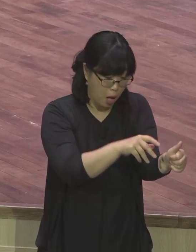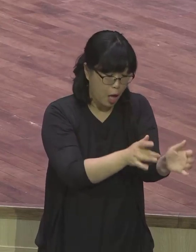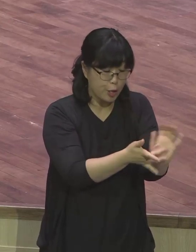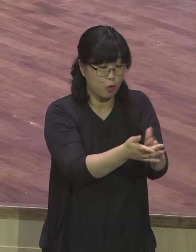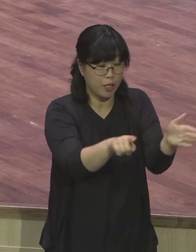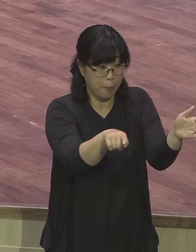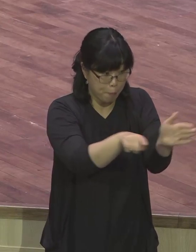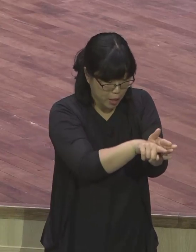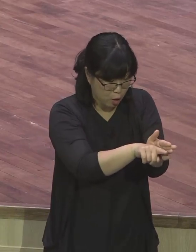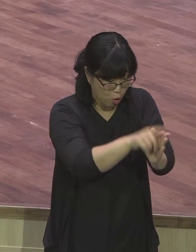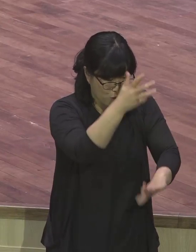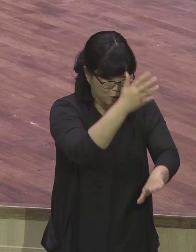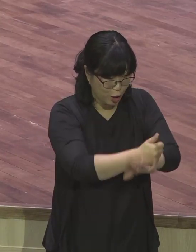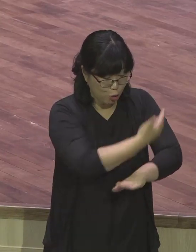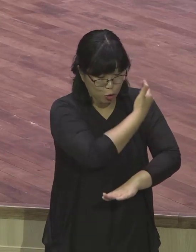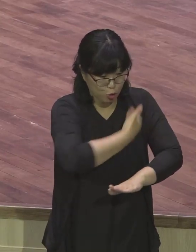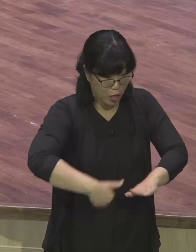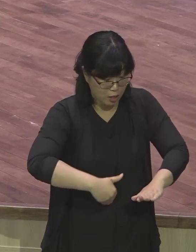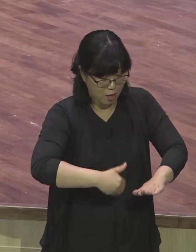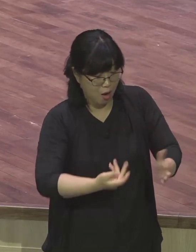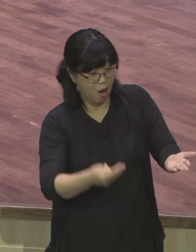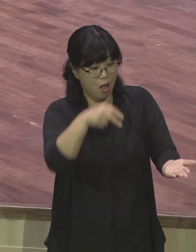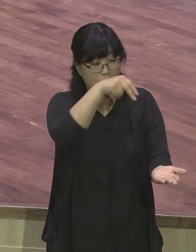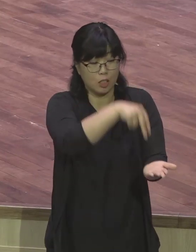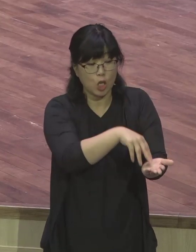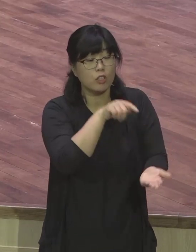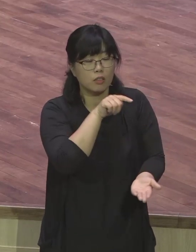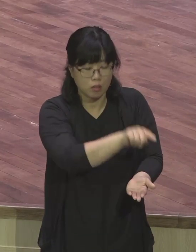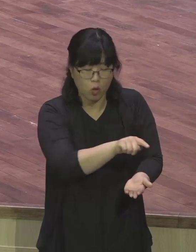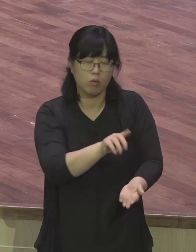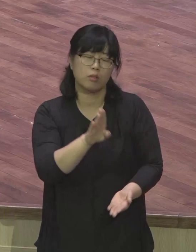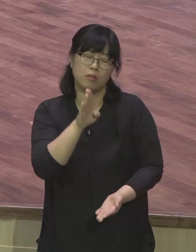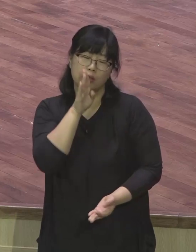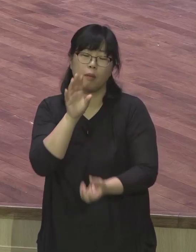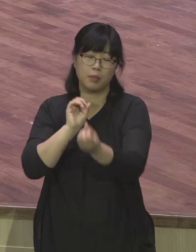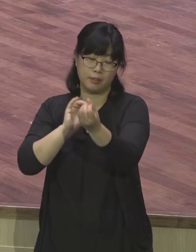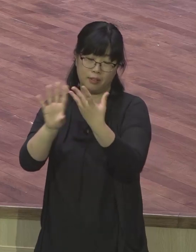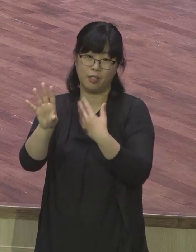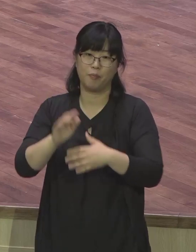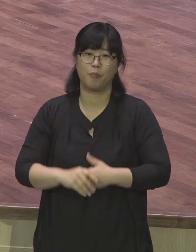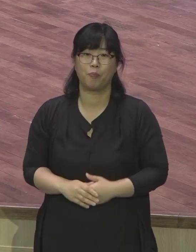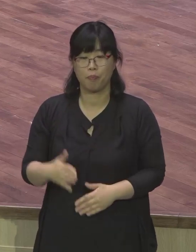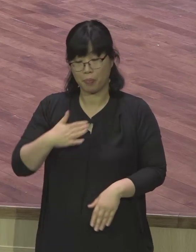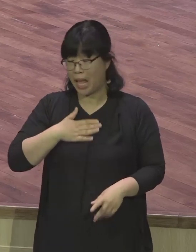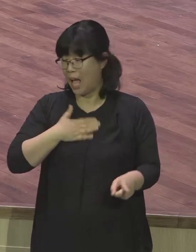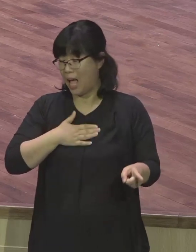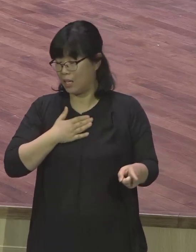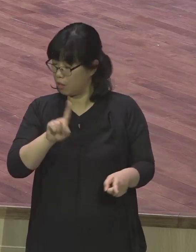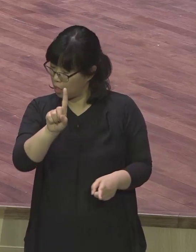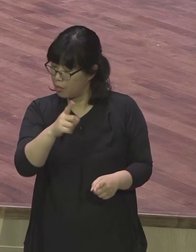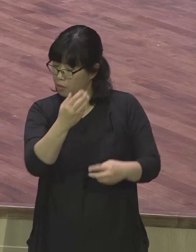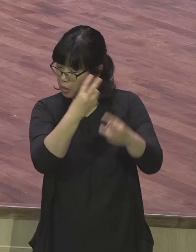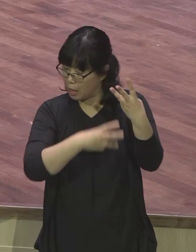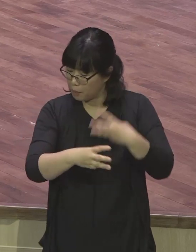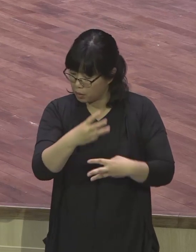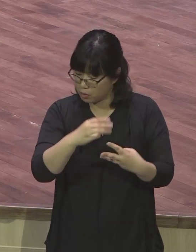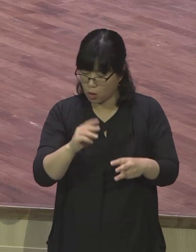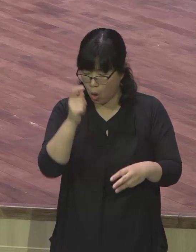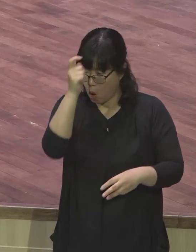가장 쓰임받는 것을 말하는 것입니다 제가 아는 한 랩런트는 고등부 때 한